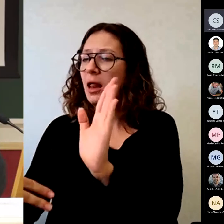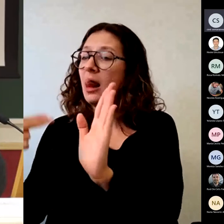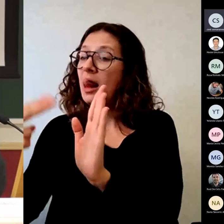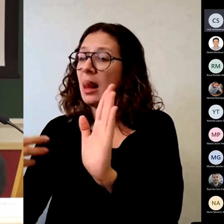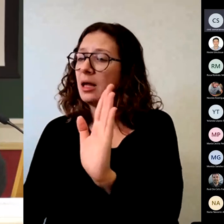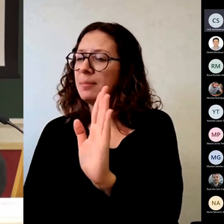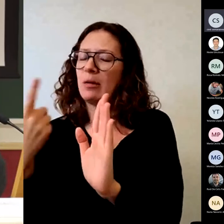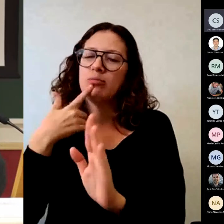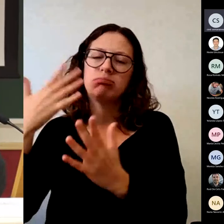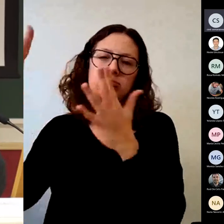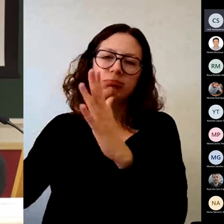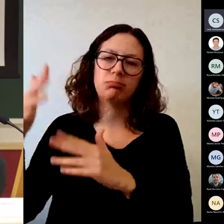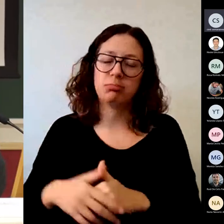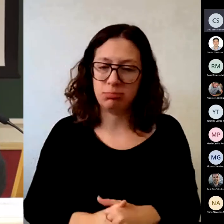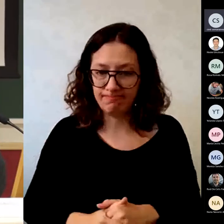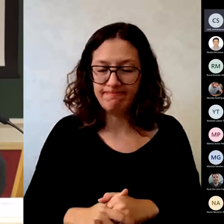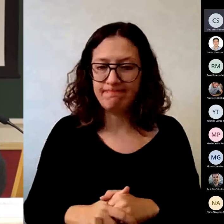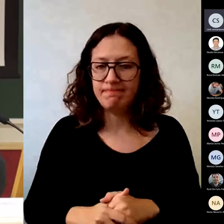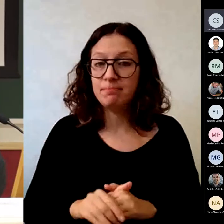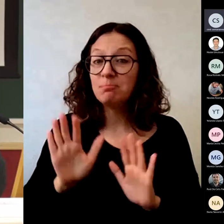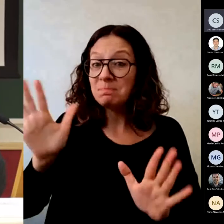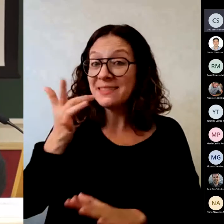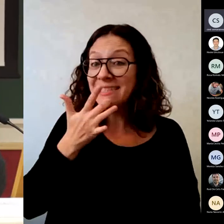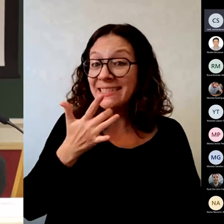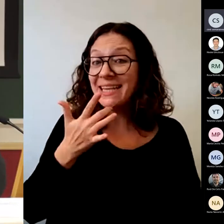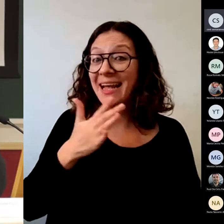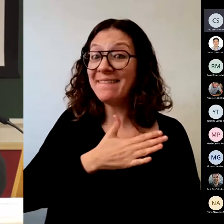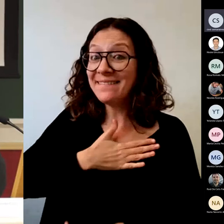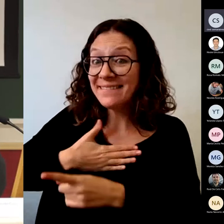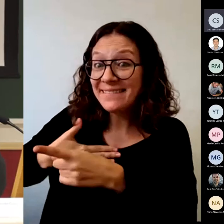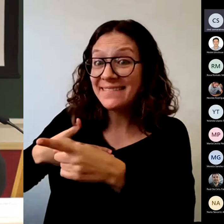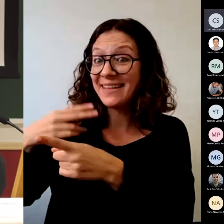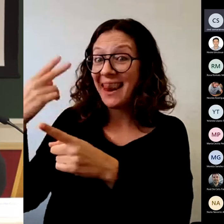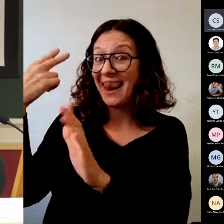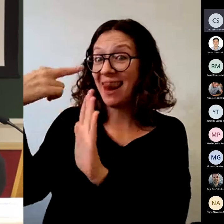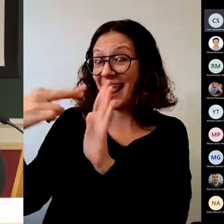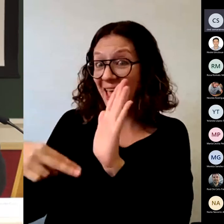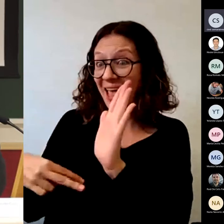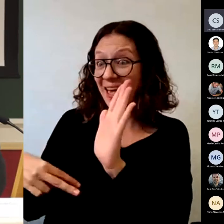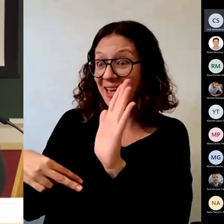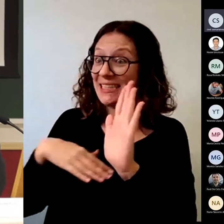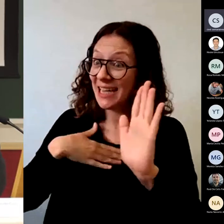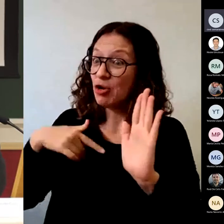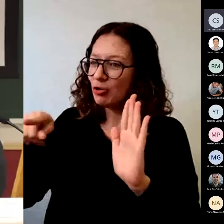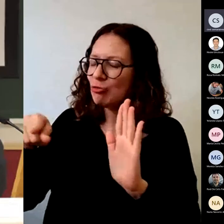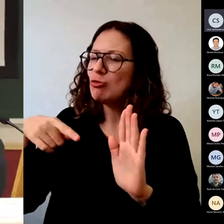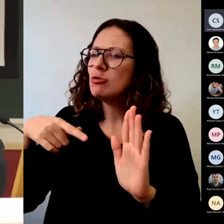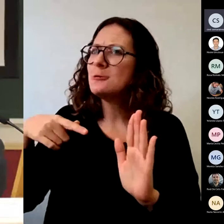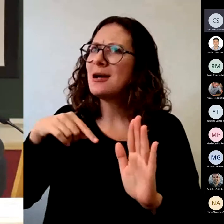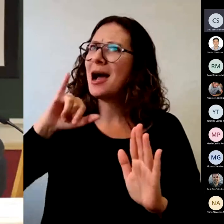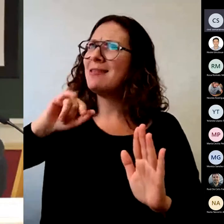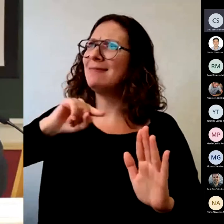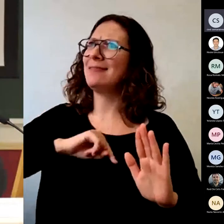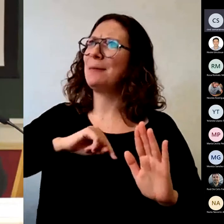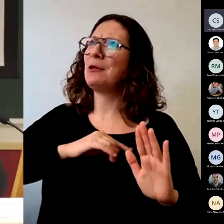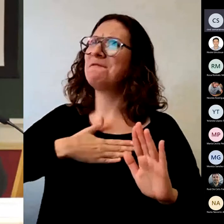perfecto. Pero querer leer es algo más complicado. Hay que leer y hacerlo.